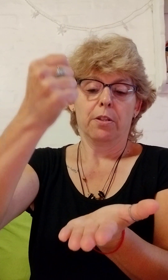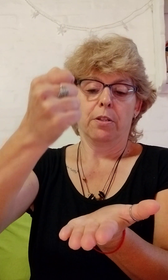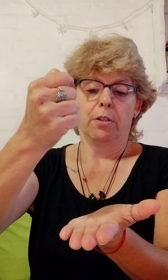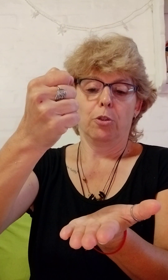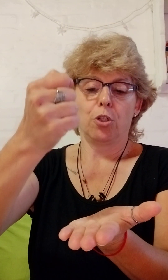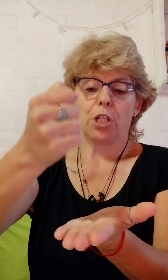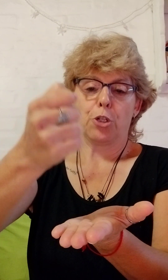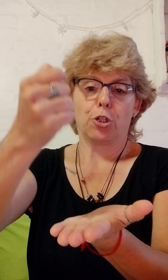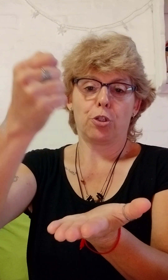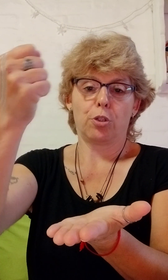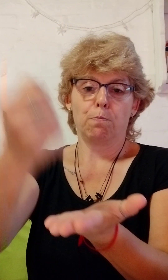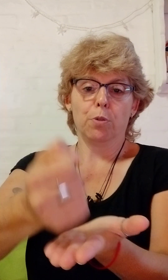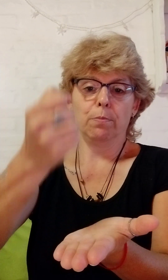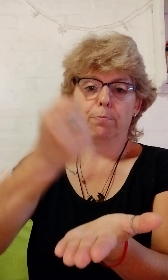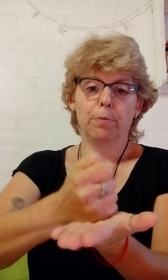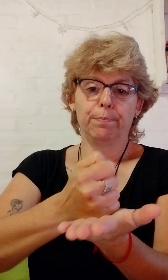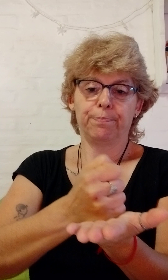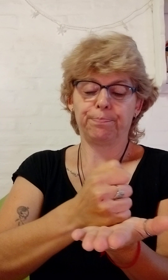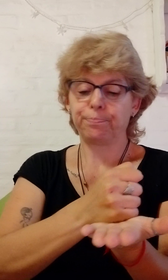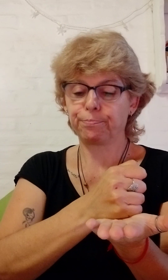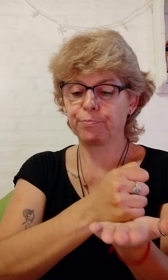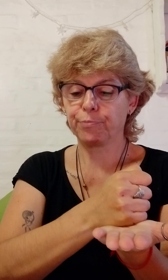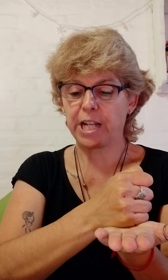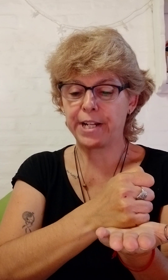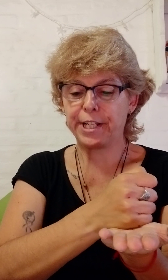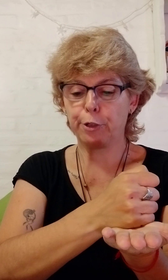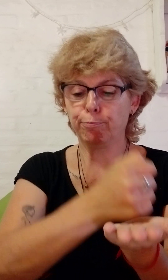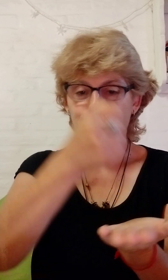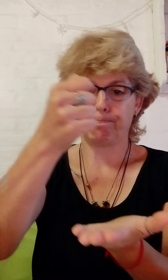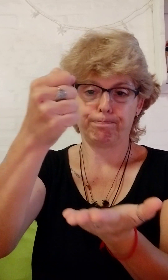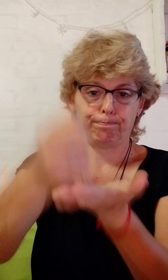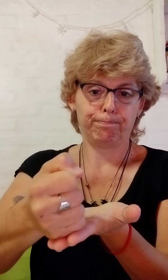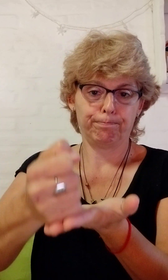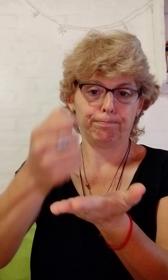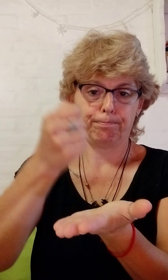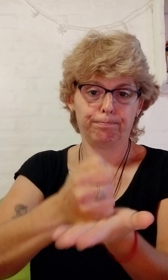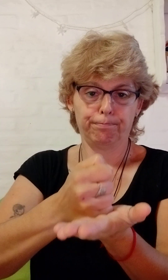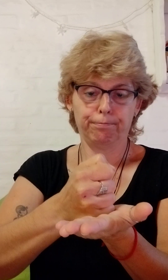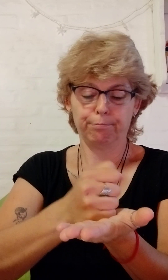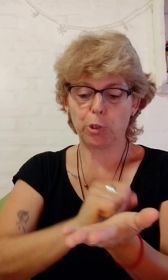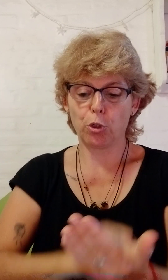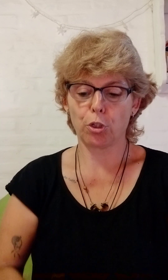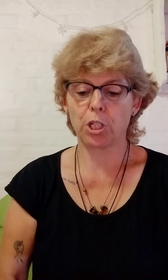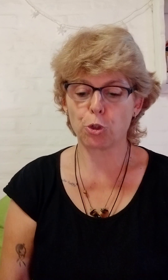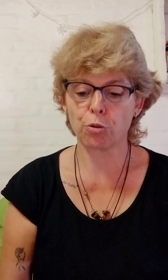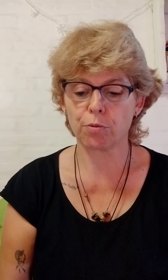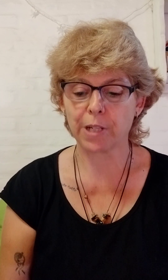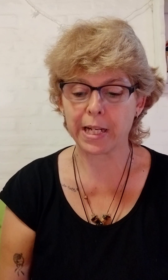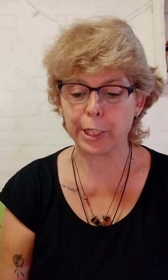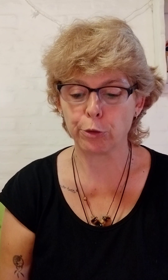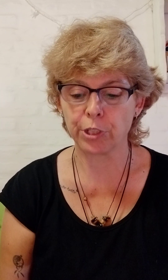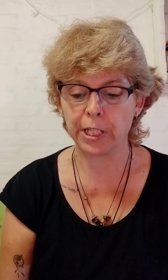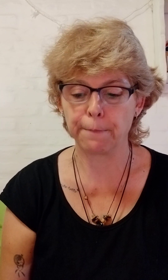Dos sellos. Pum. Pum. Cajero. Pongo dos sellos. Cajero. Sería.